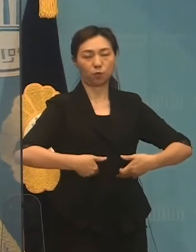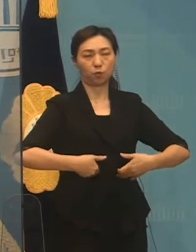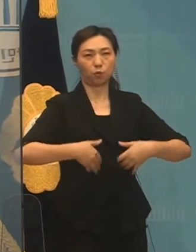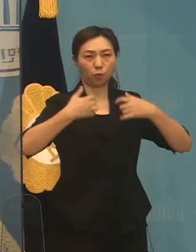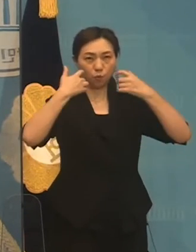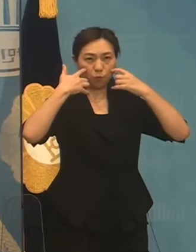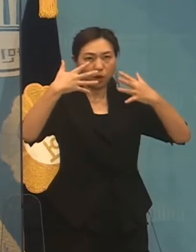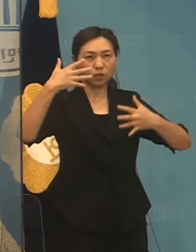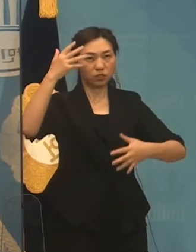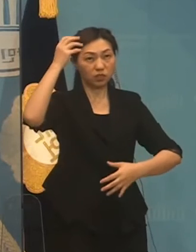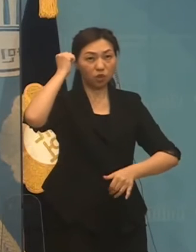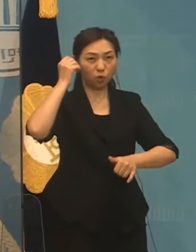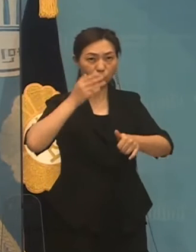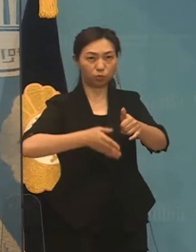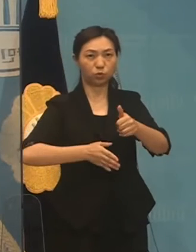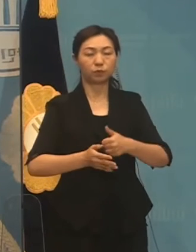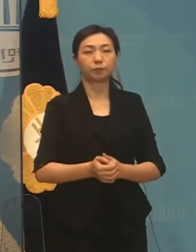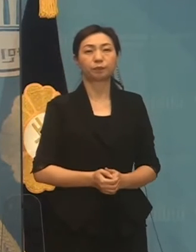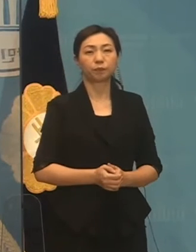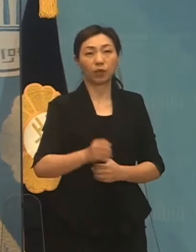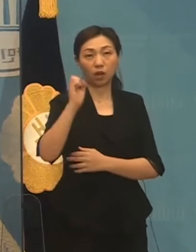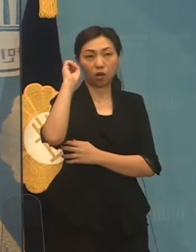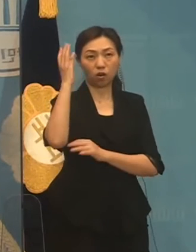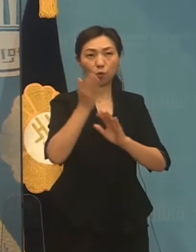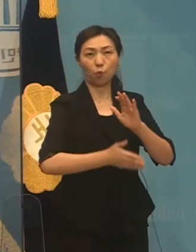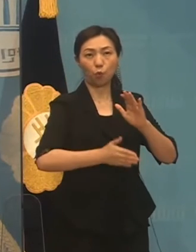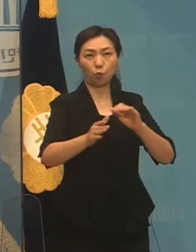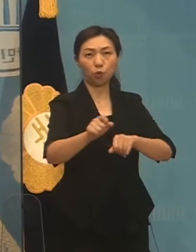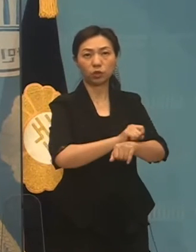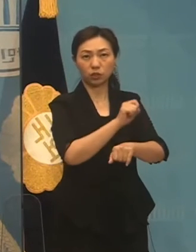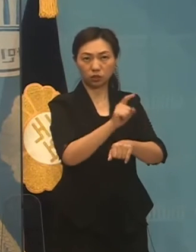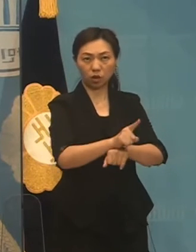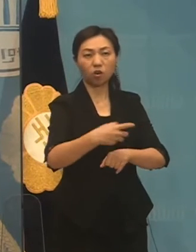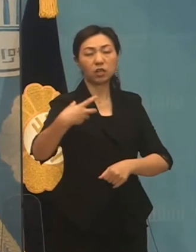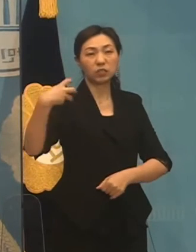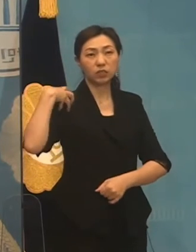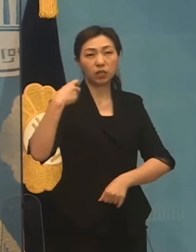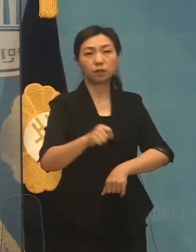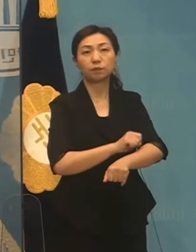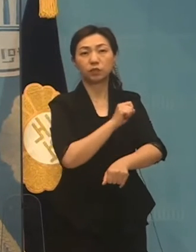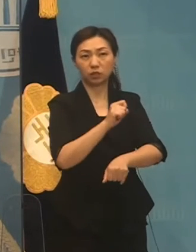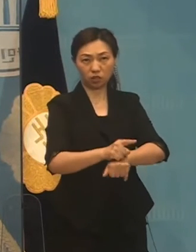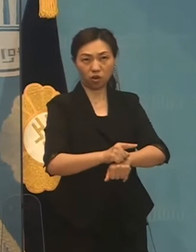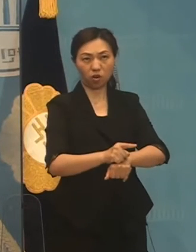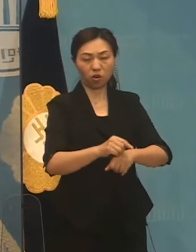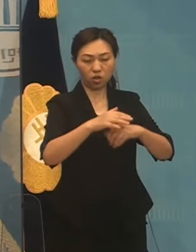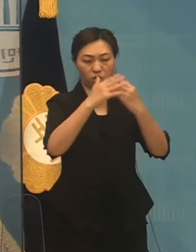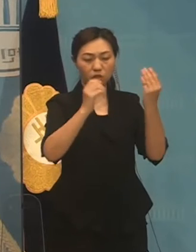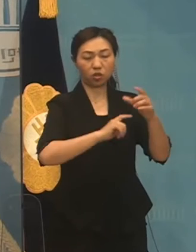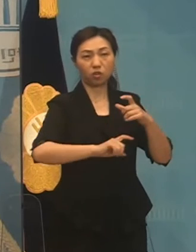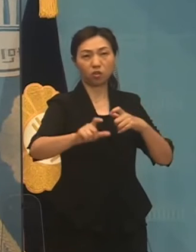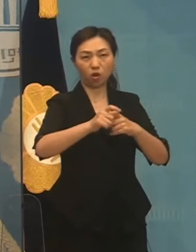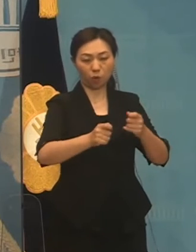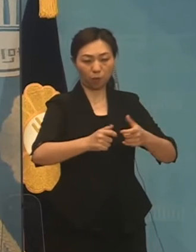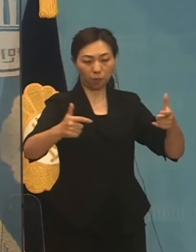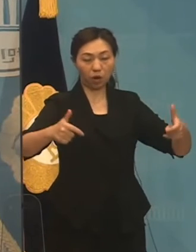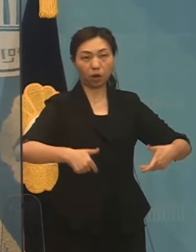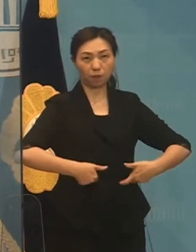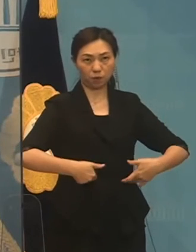정의당은 언론의 공공성과 책임성을 높여내고 시민의 알권리와 피해 구제를 위한